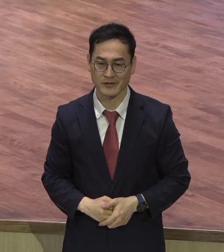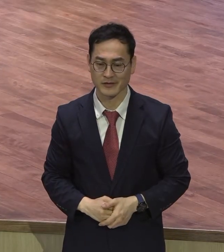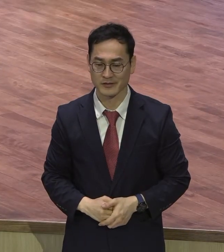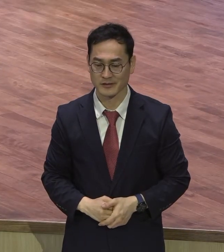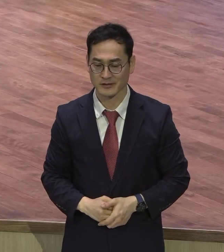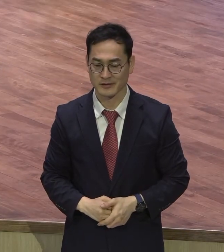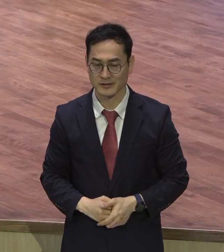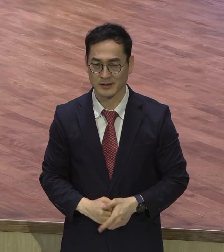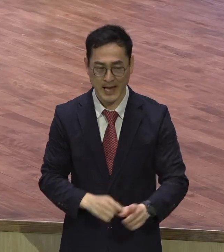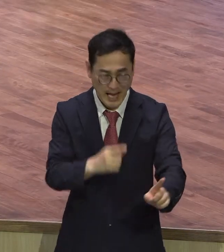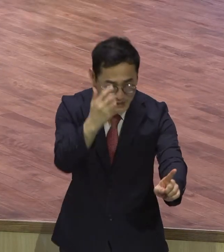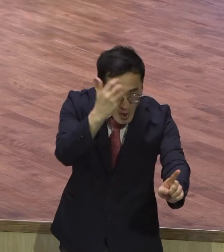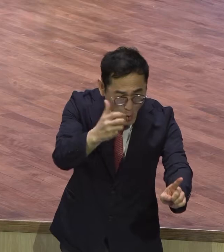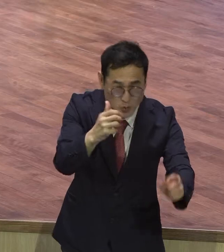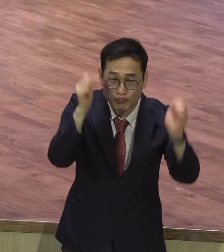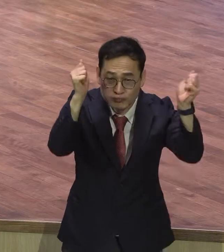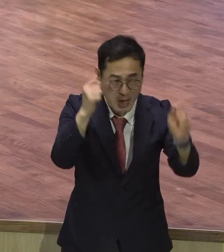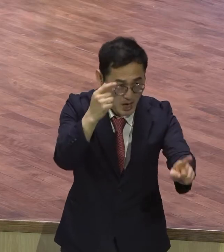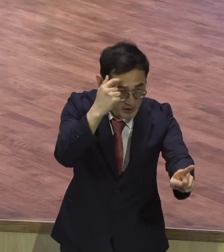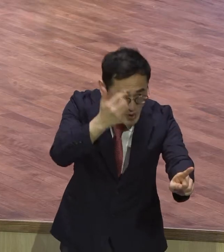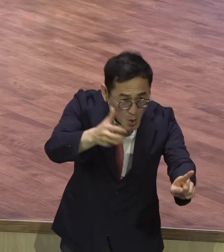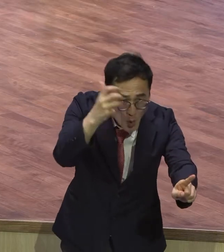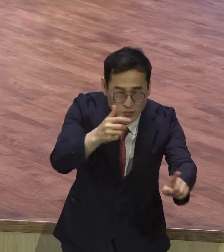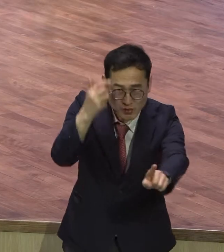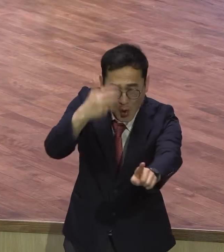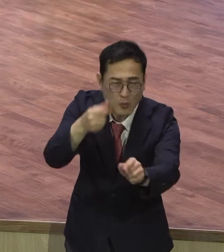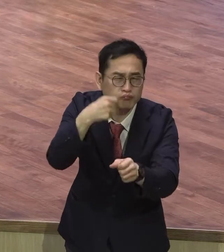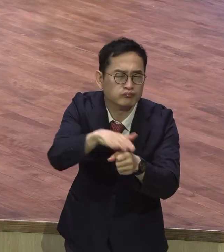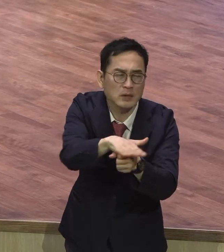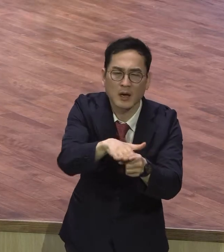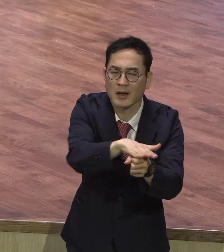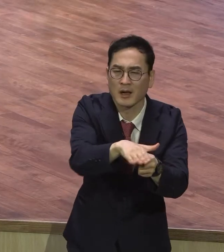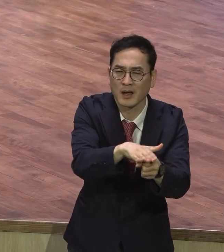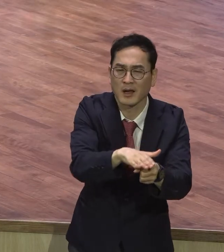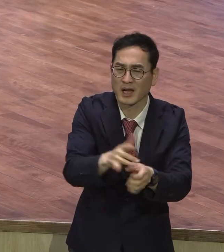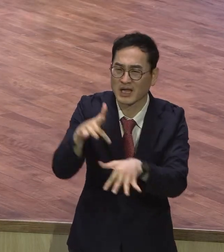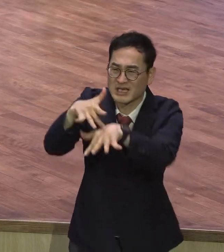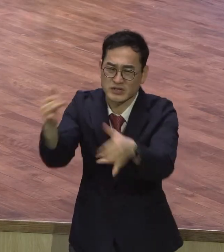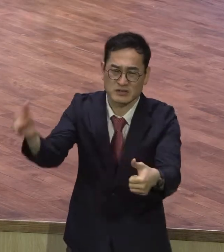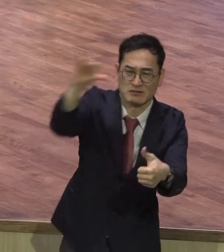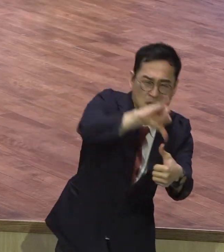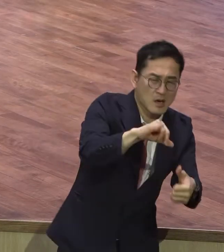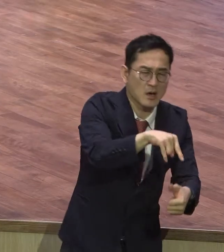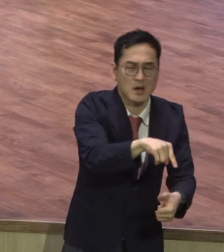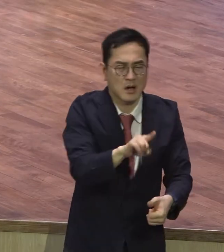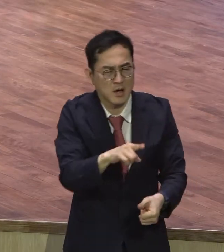한 영혼을 사랑해서 그 팀들이 가가지고 그 한 영혼을 끊어내려고 하는 그 모습